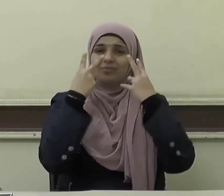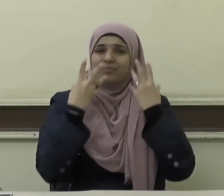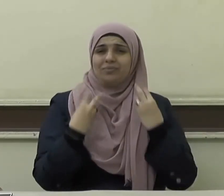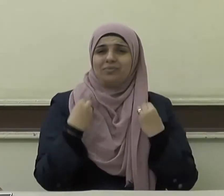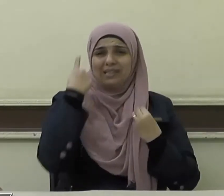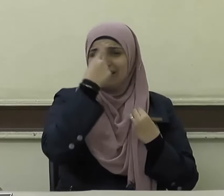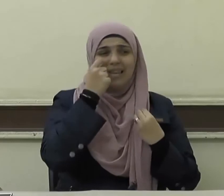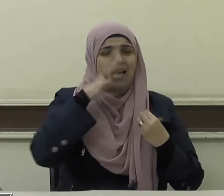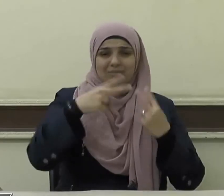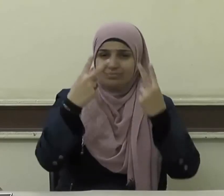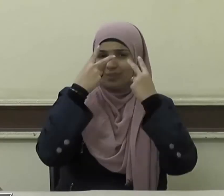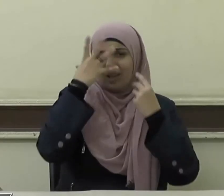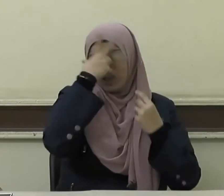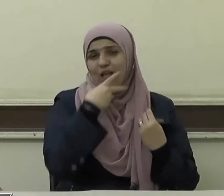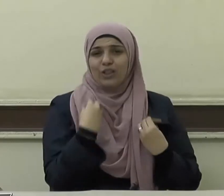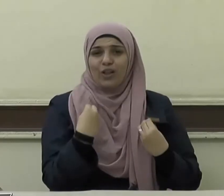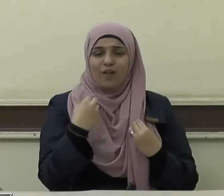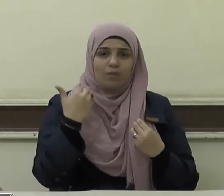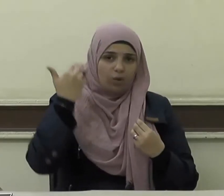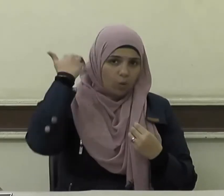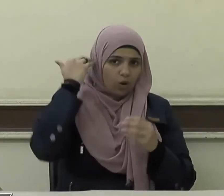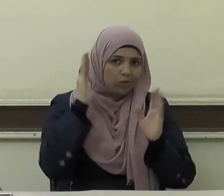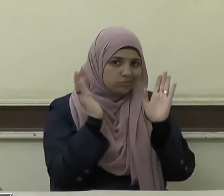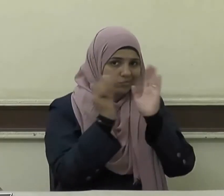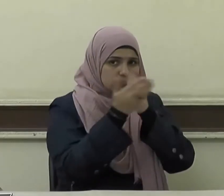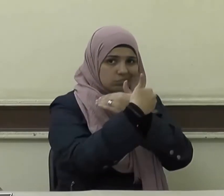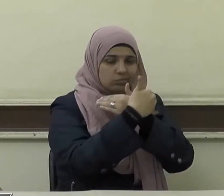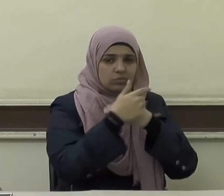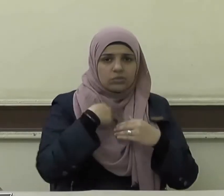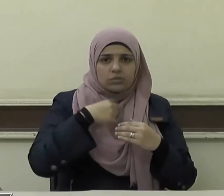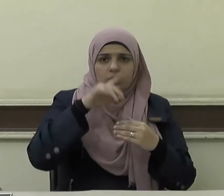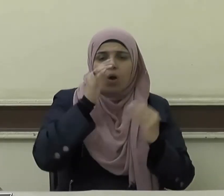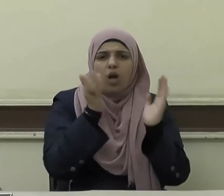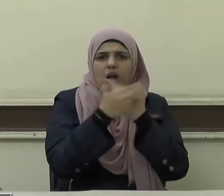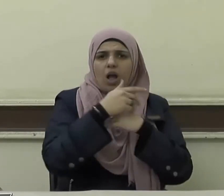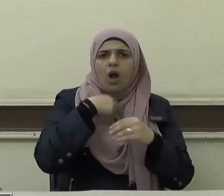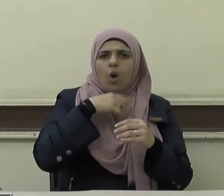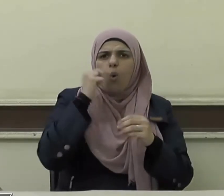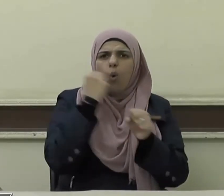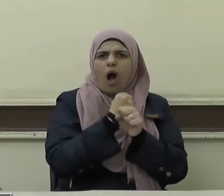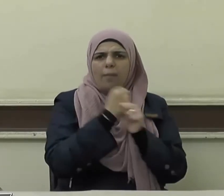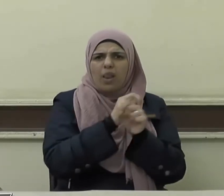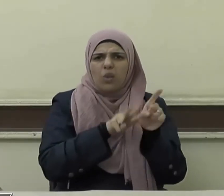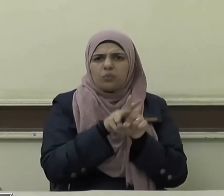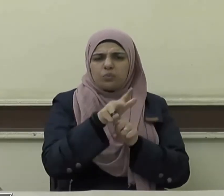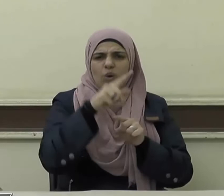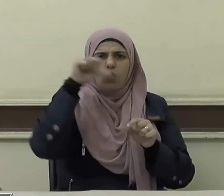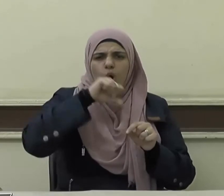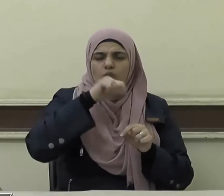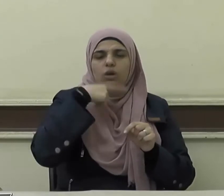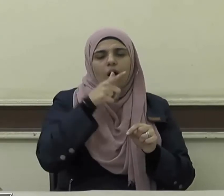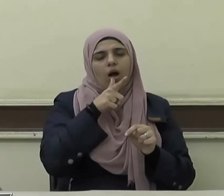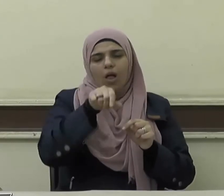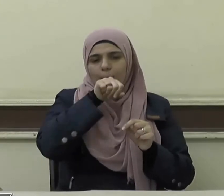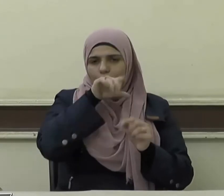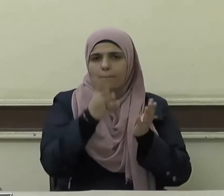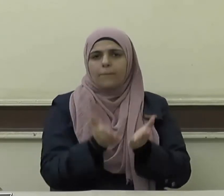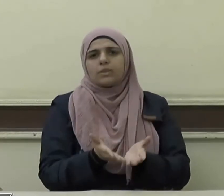طيب أمام الناس وإذا خلا بمحارم الله انتهكها قال صلى الله